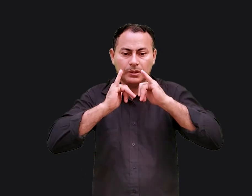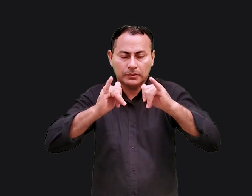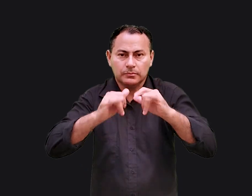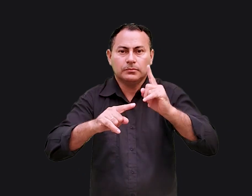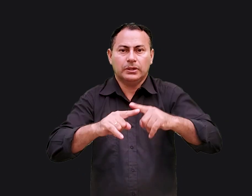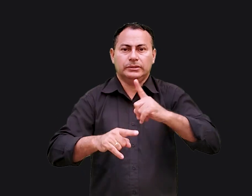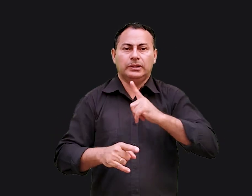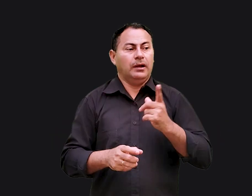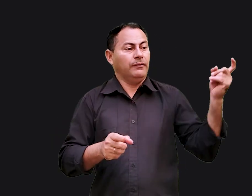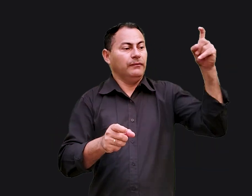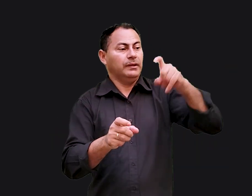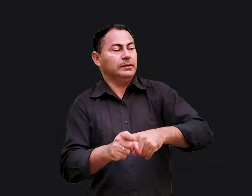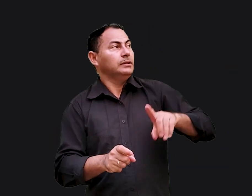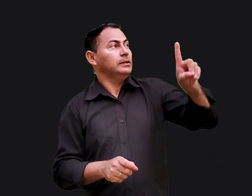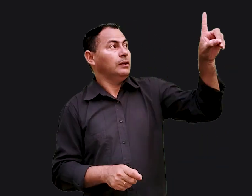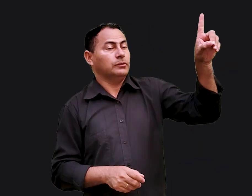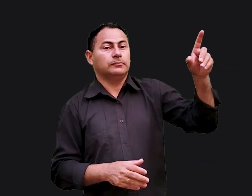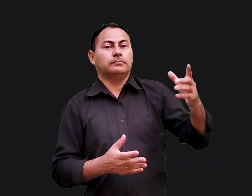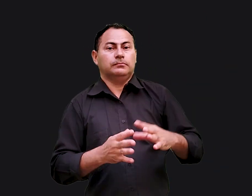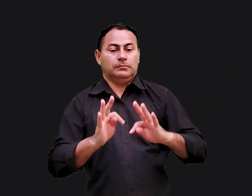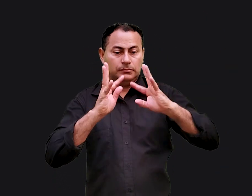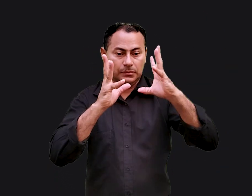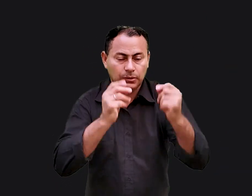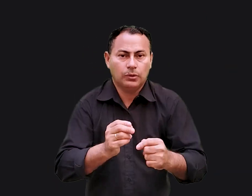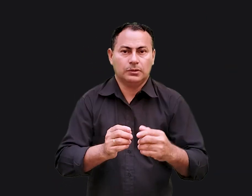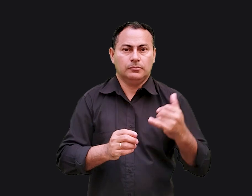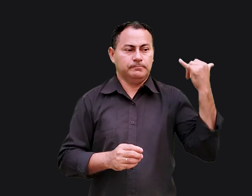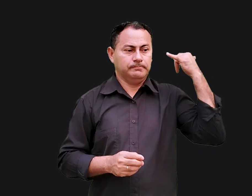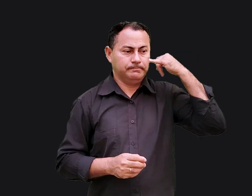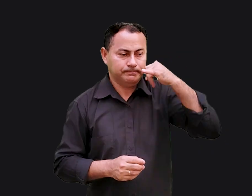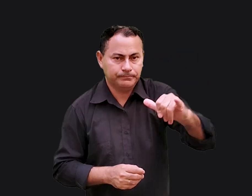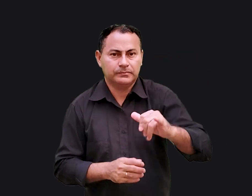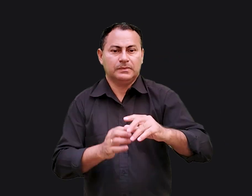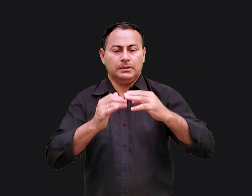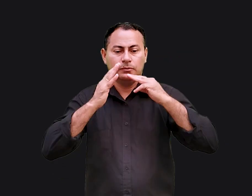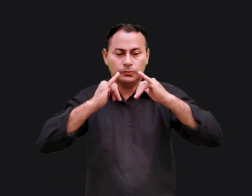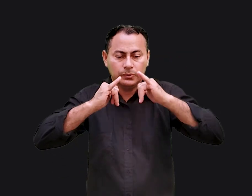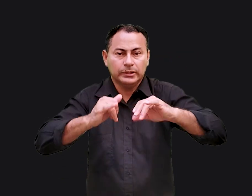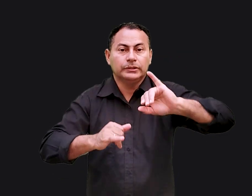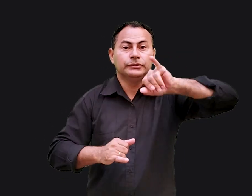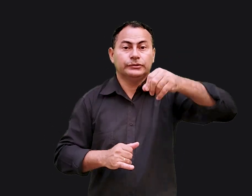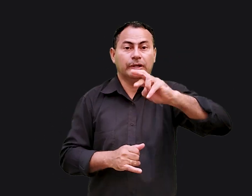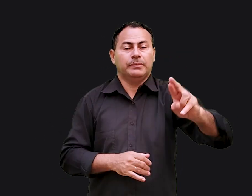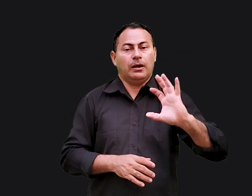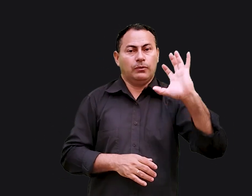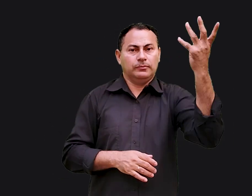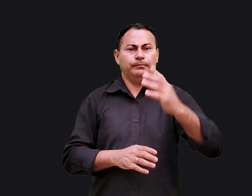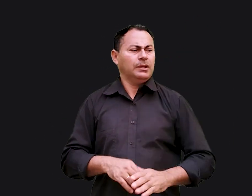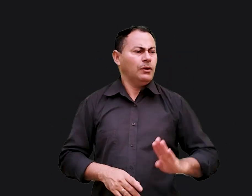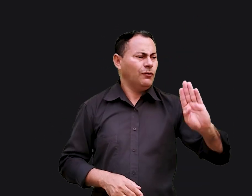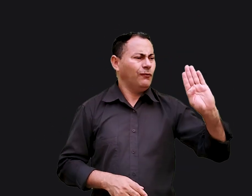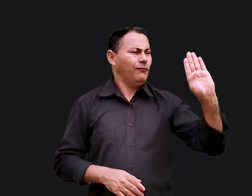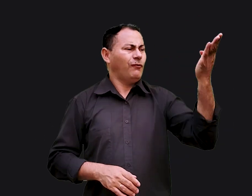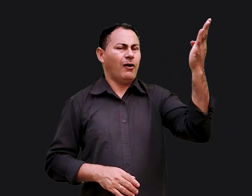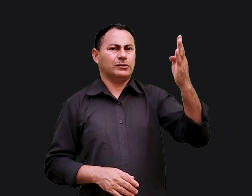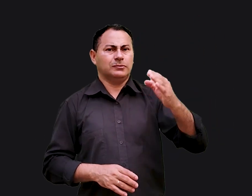própria pregação porque ela tinha vindo de Deus todas as profecias de Jeremias se cumpriram os falsos profetas